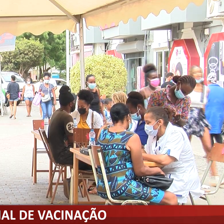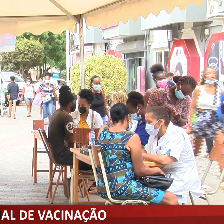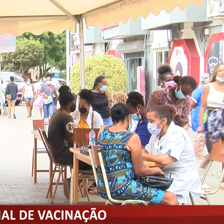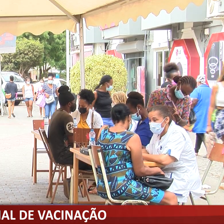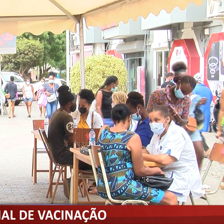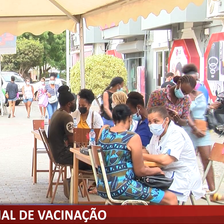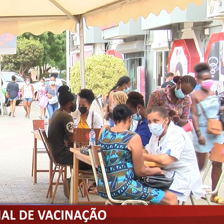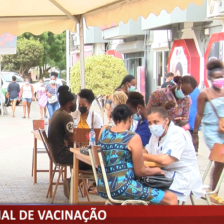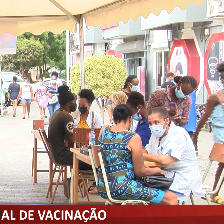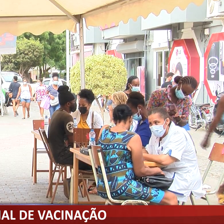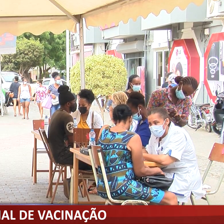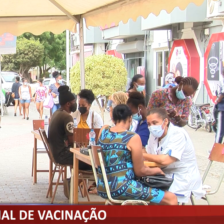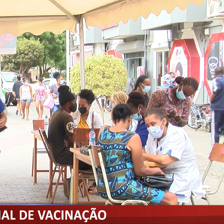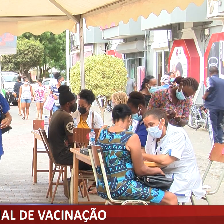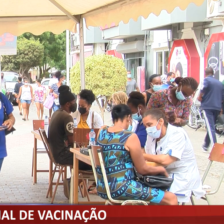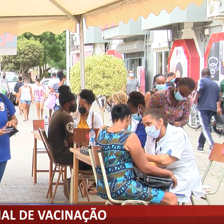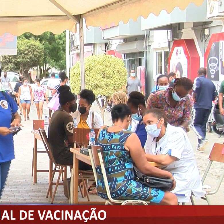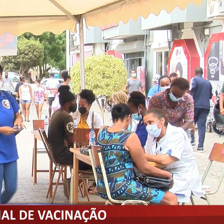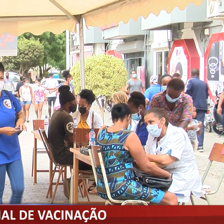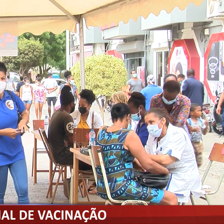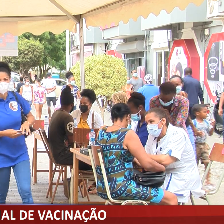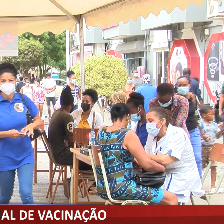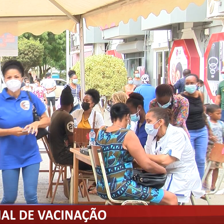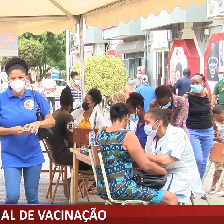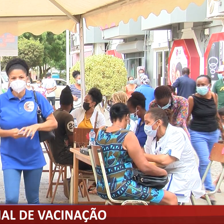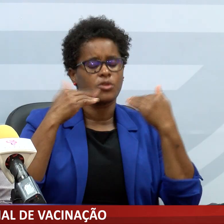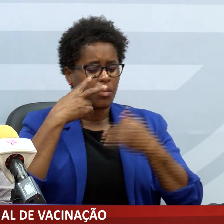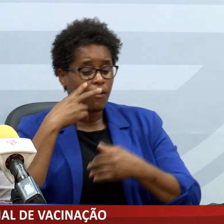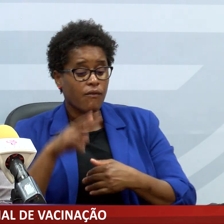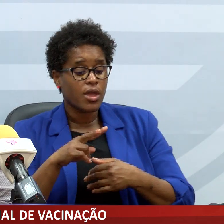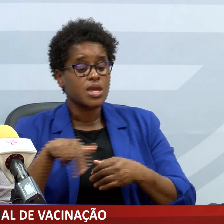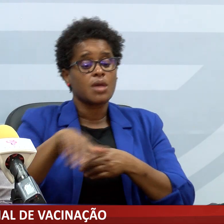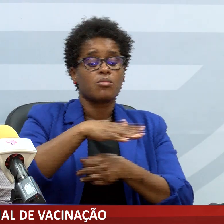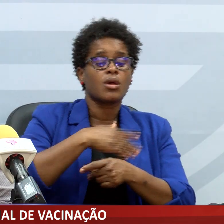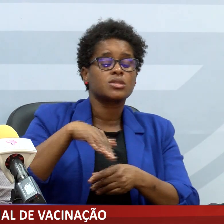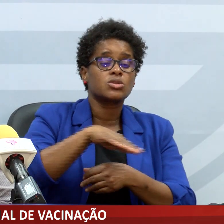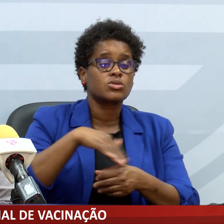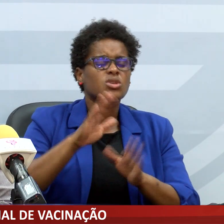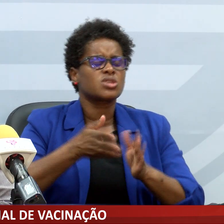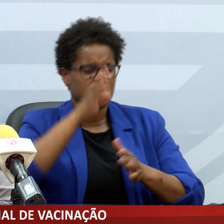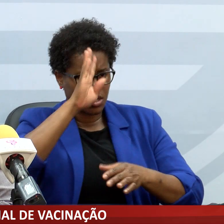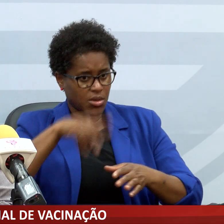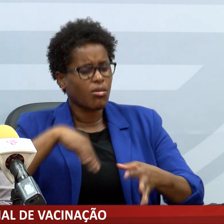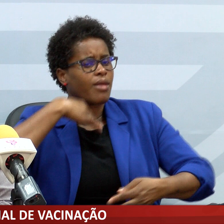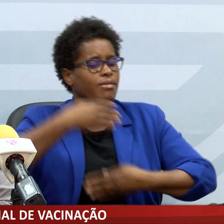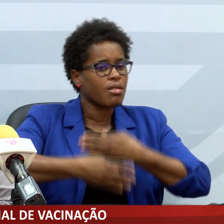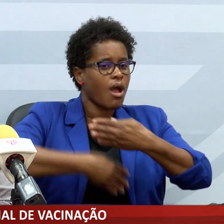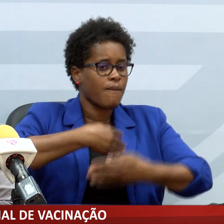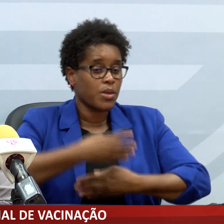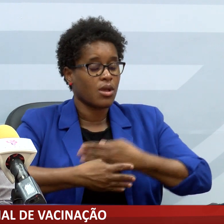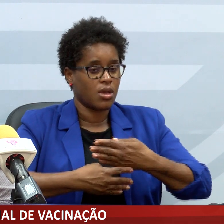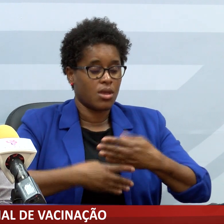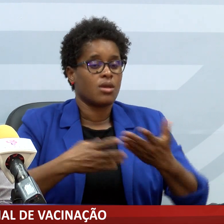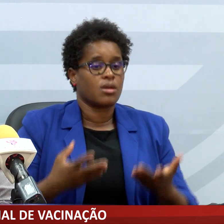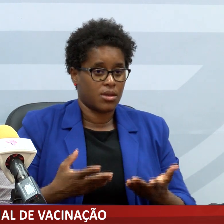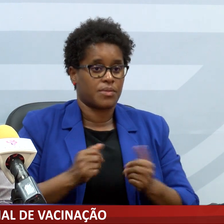vacinação para responder à demanda, o mesmo explicou que... A situação, como já sabemos, é dinâmica e